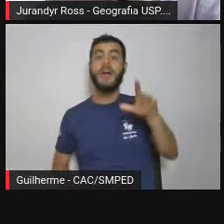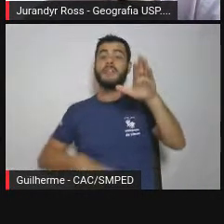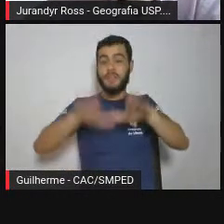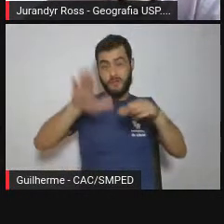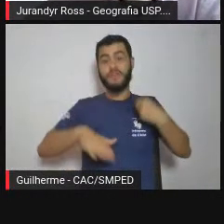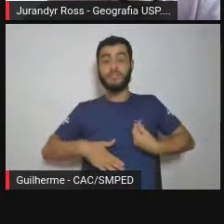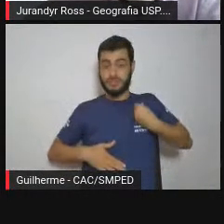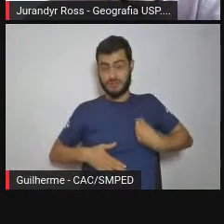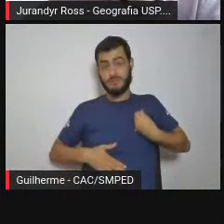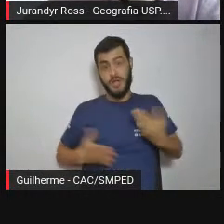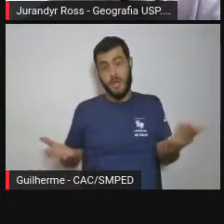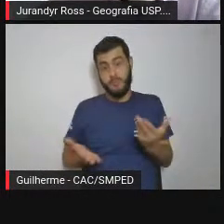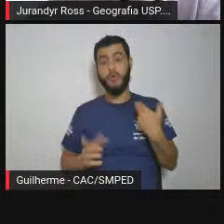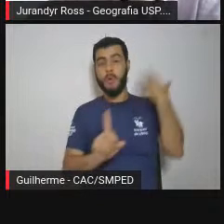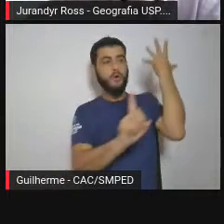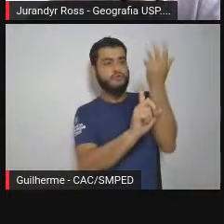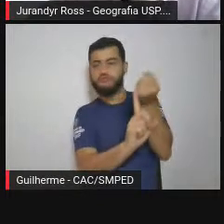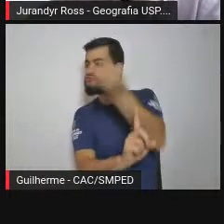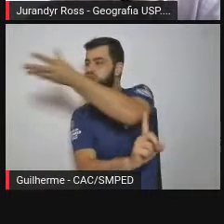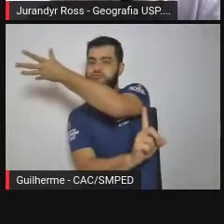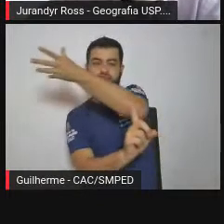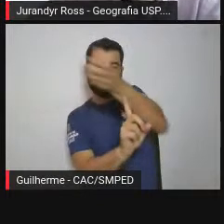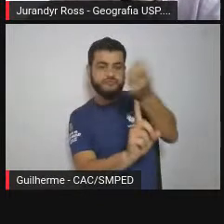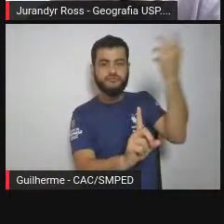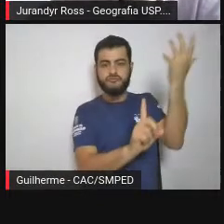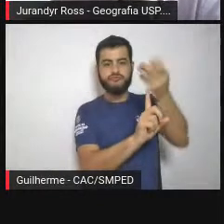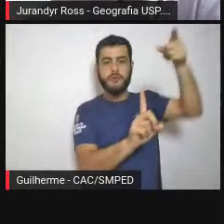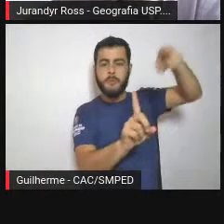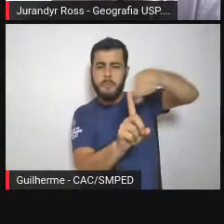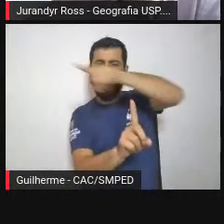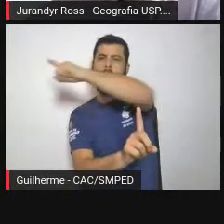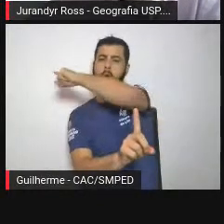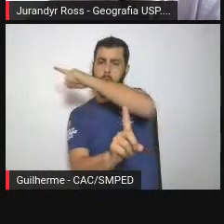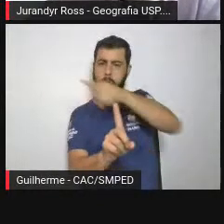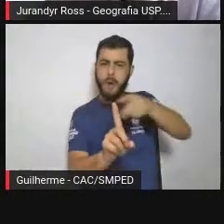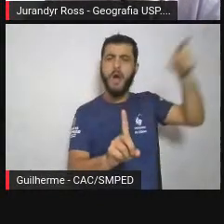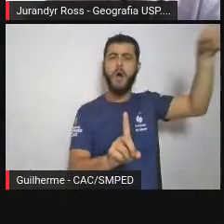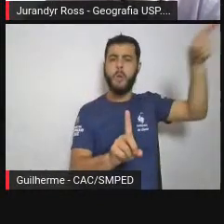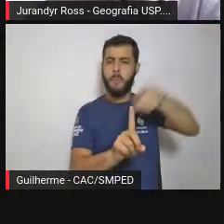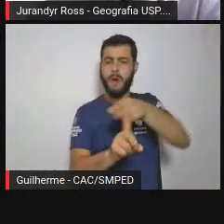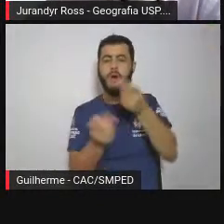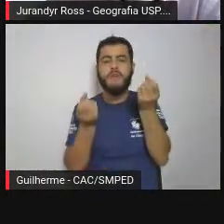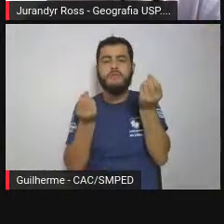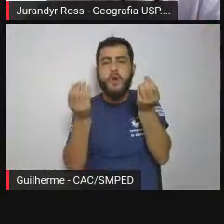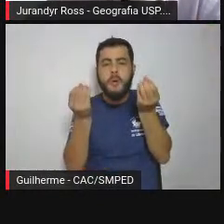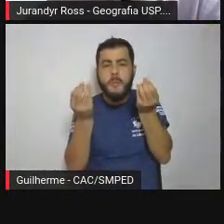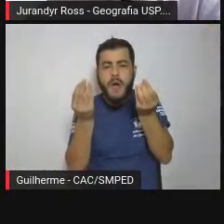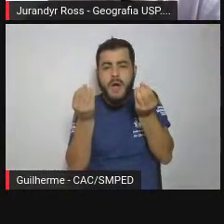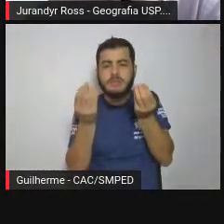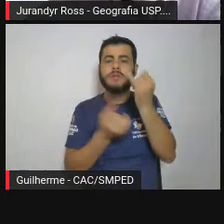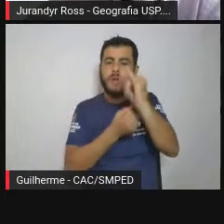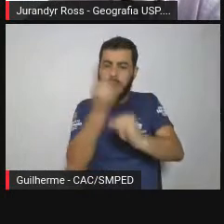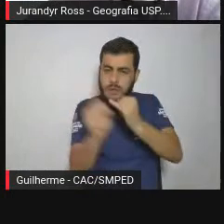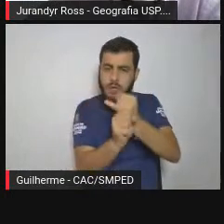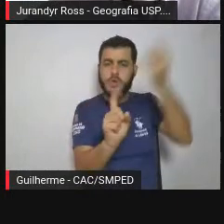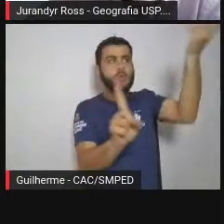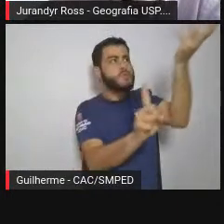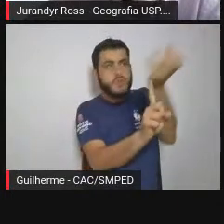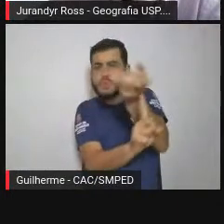que são antenas de transmissão, de informação, mas o que a gente vê é um